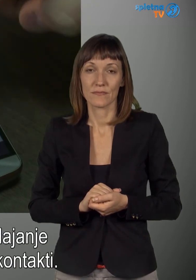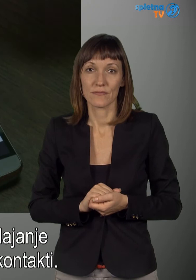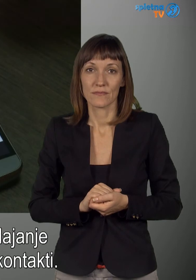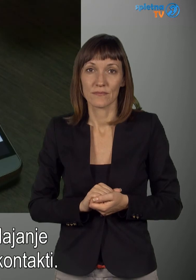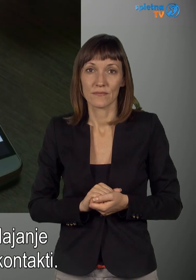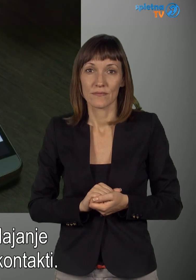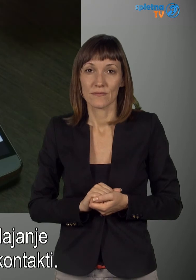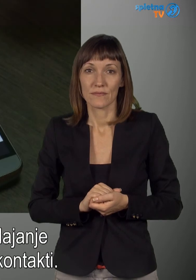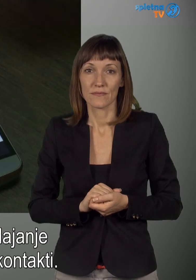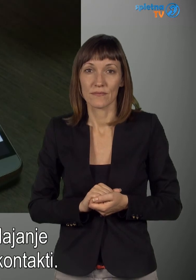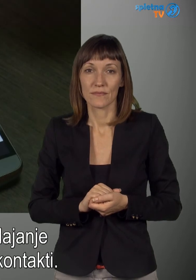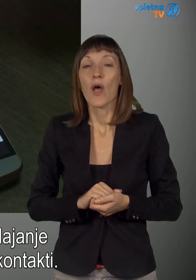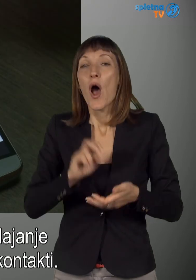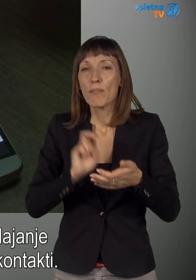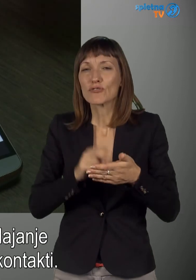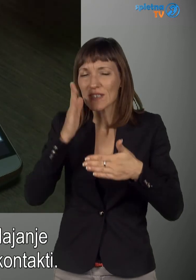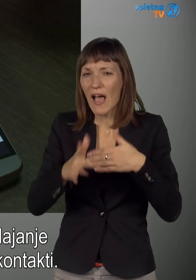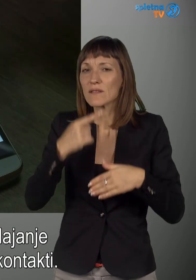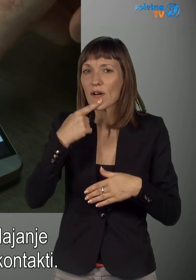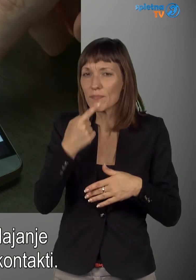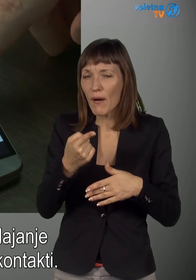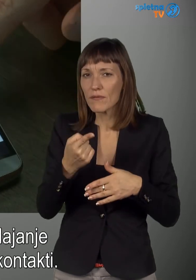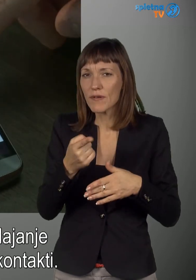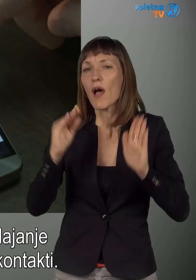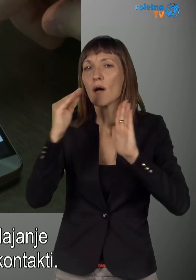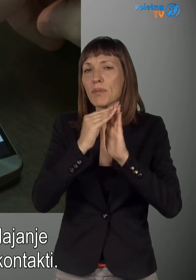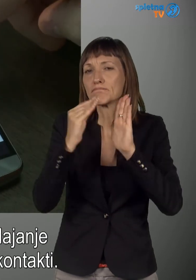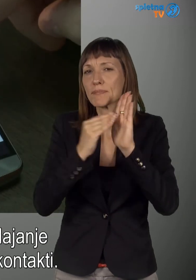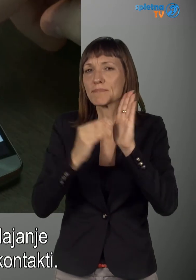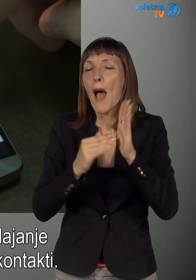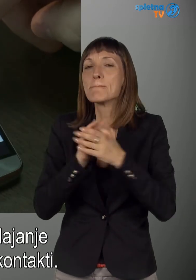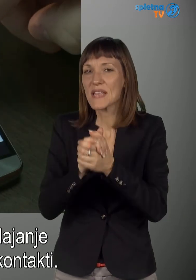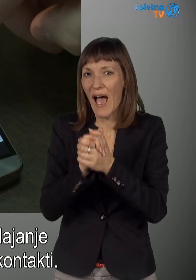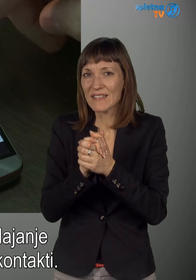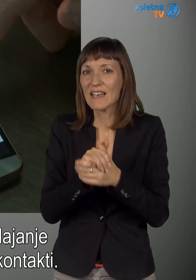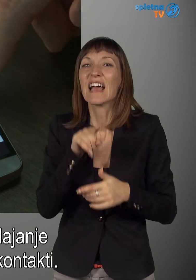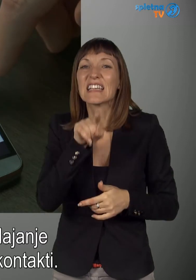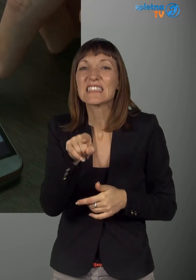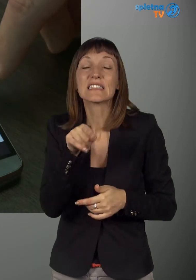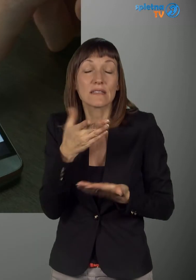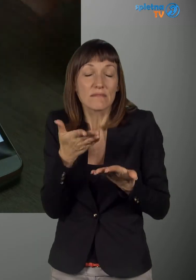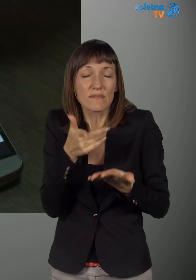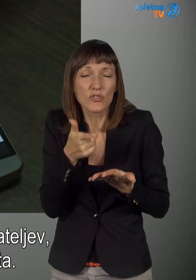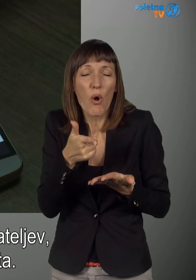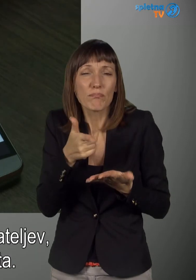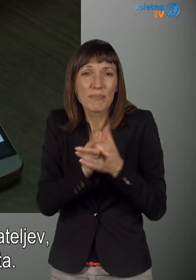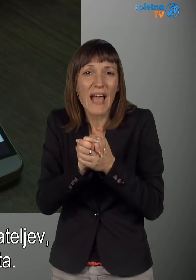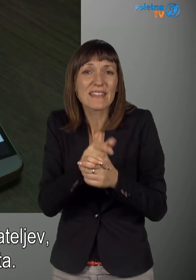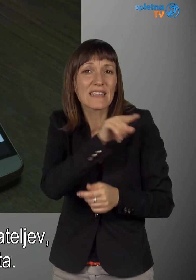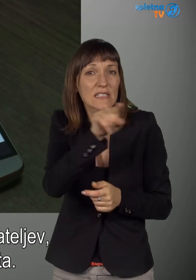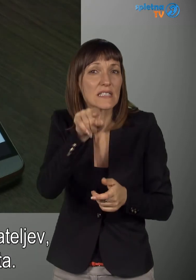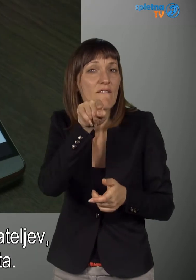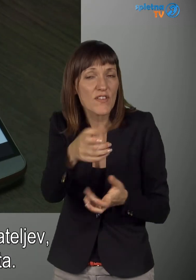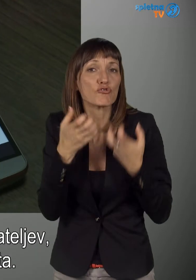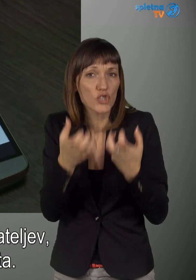še dodajene prijateljev. To so nujni kontakti. lahko dodaš več